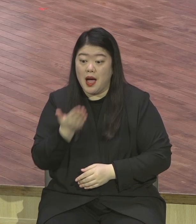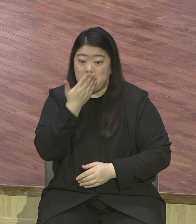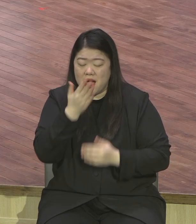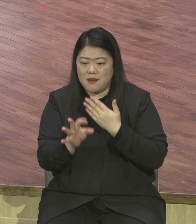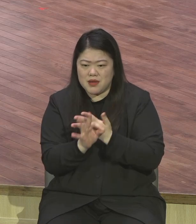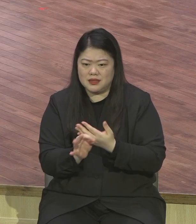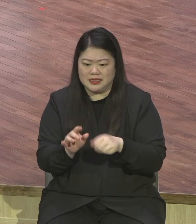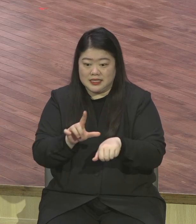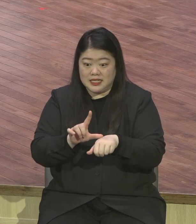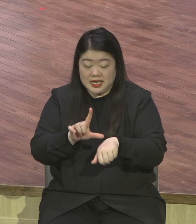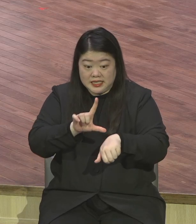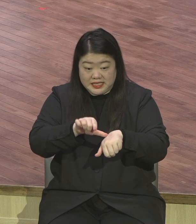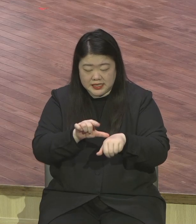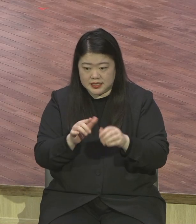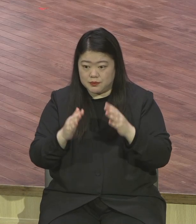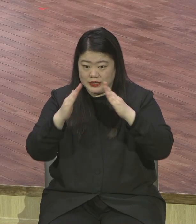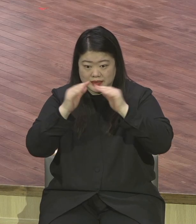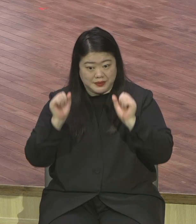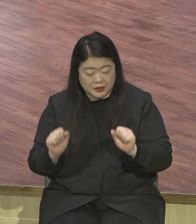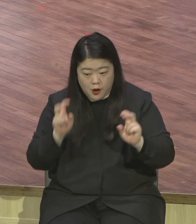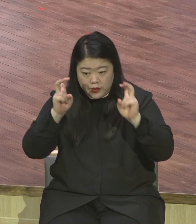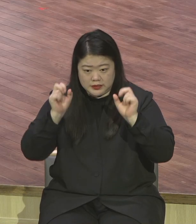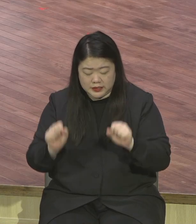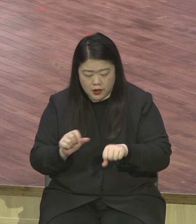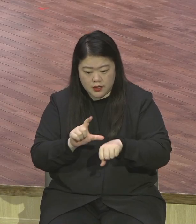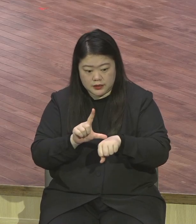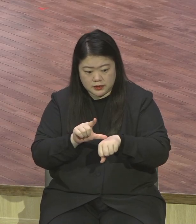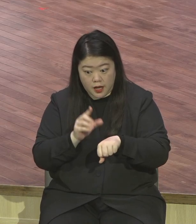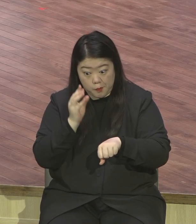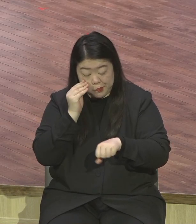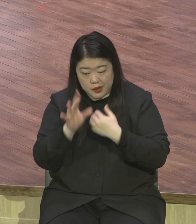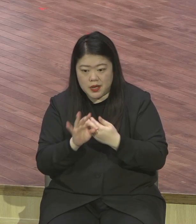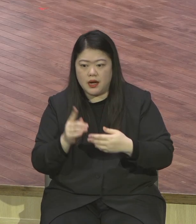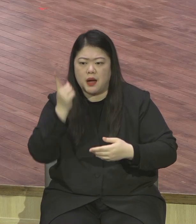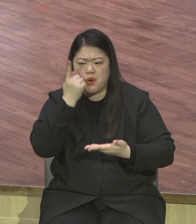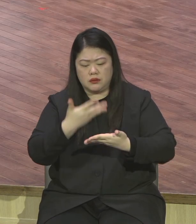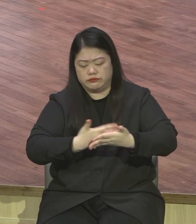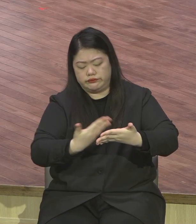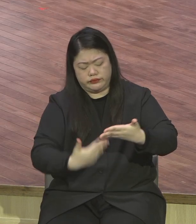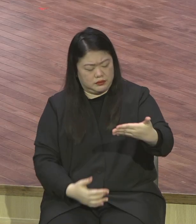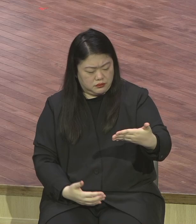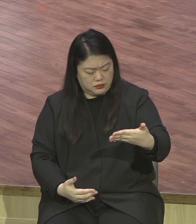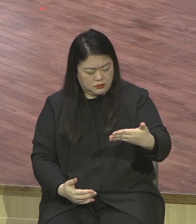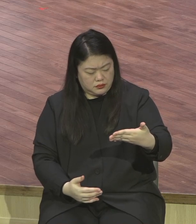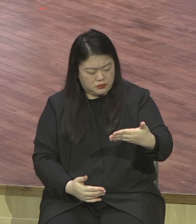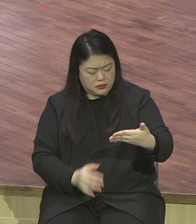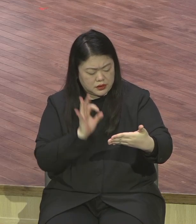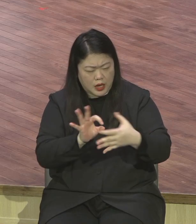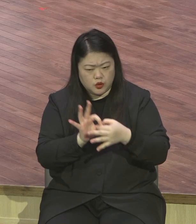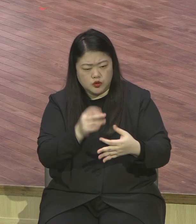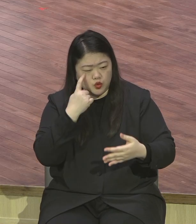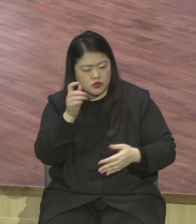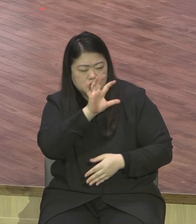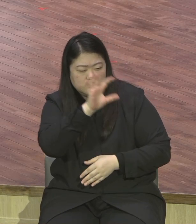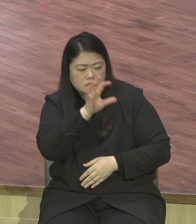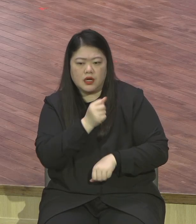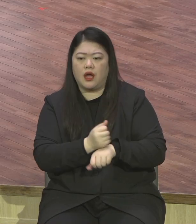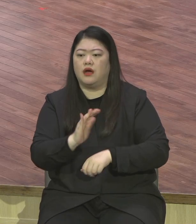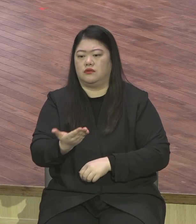시가 만나면 들어야 여러분이 살아남아요 그래야 여러분 가진뿌리 체질이라는 말을 이해 될 거예요 말씀의 흐름 속에